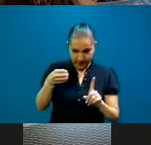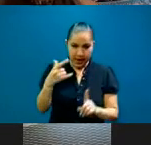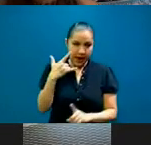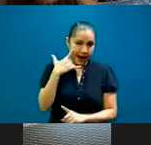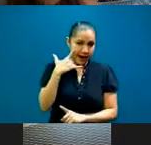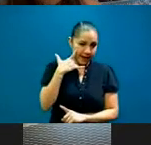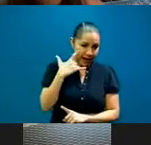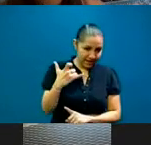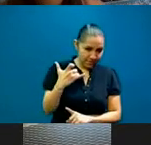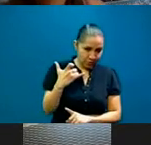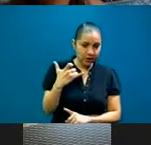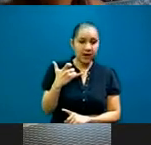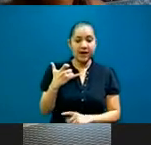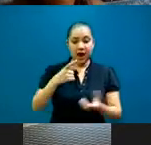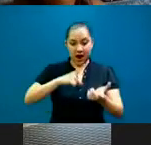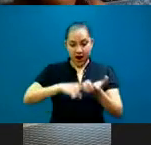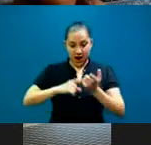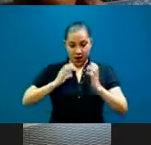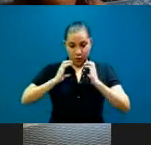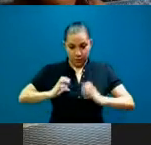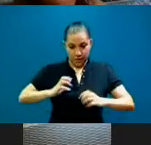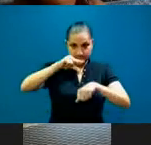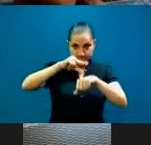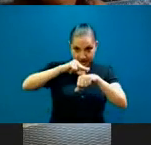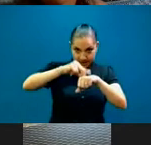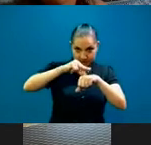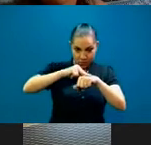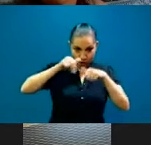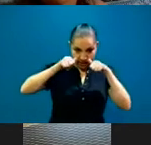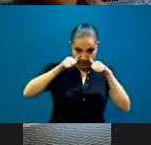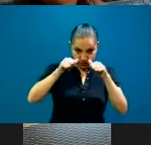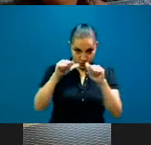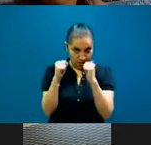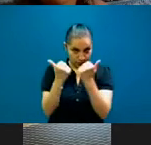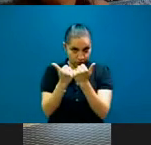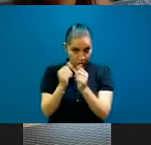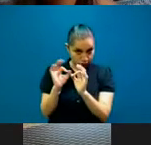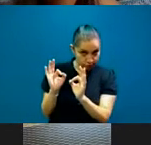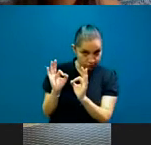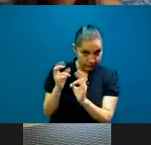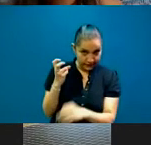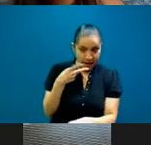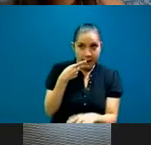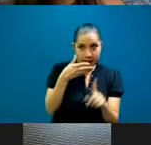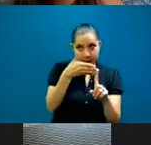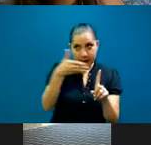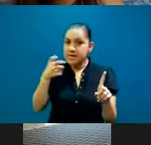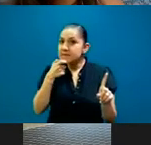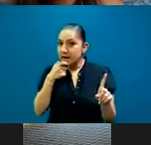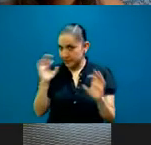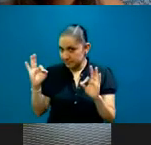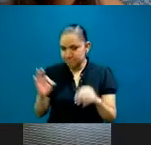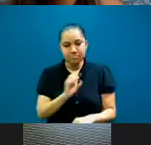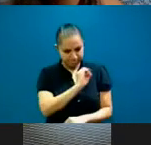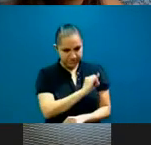Care Interpreting Association, ¿verdad? Correcto. Entonces, pues, un placer. José se empezó un día los